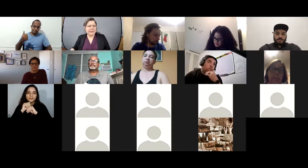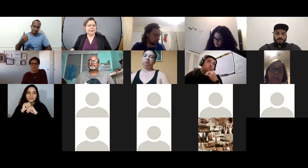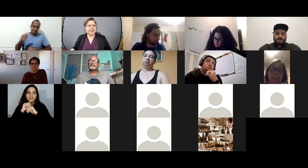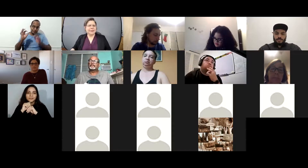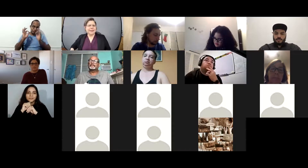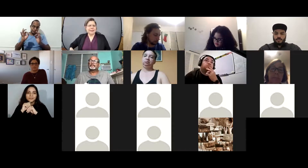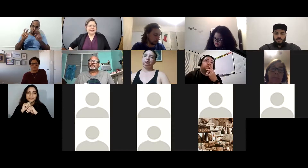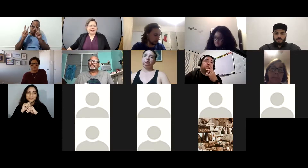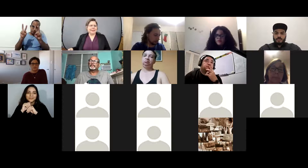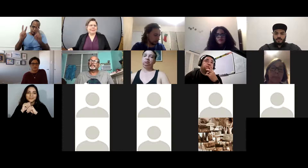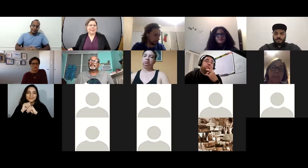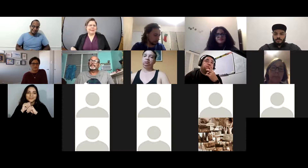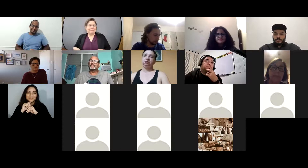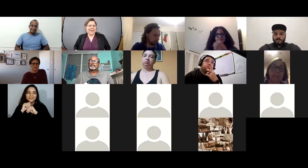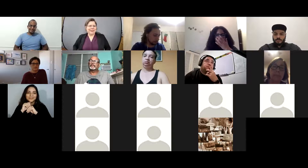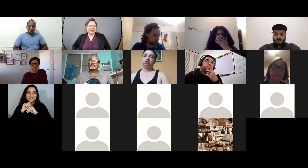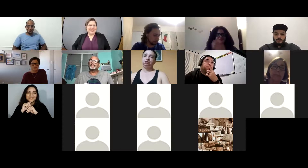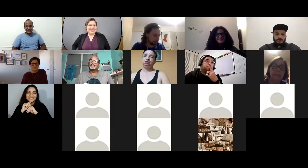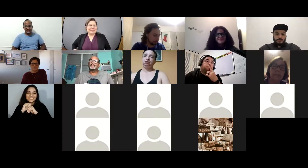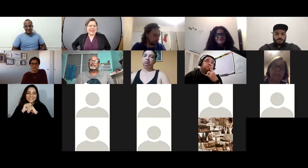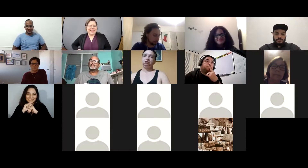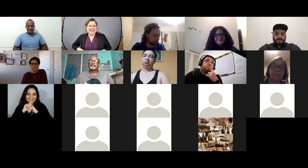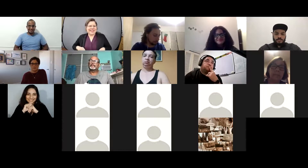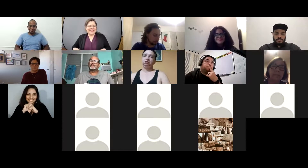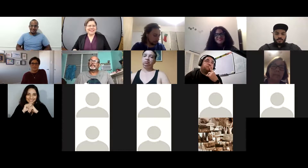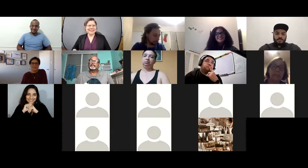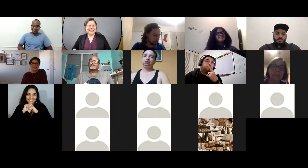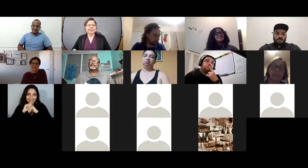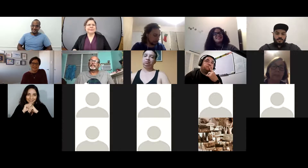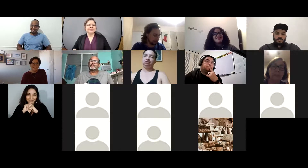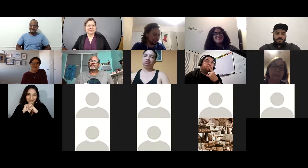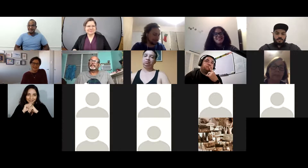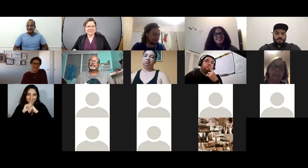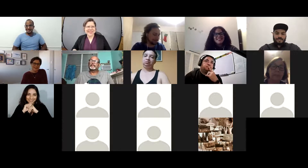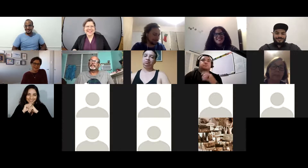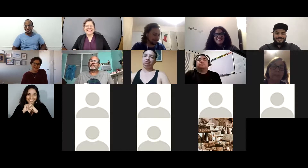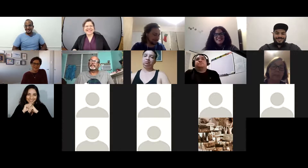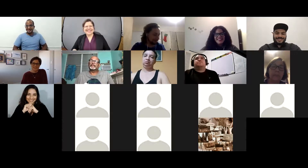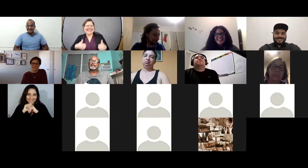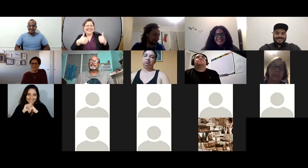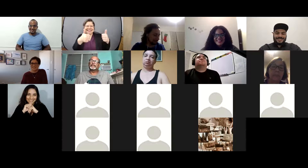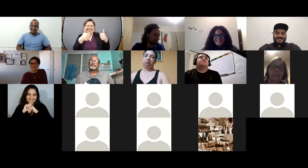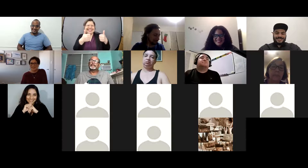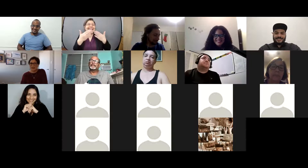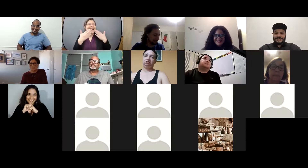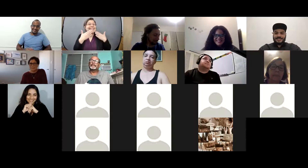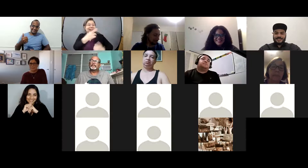ay que bueno excelente perfecto voy a estar esperando eso gracias gracias Roberto